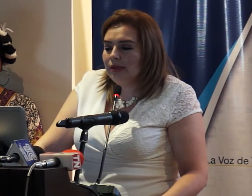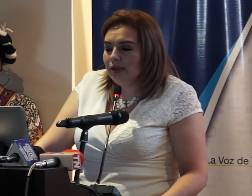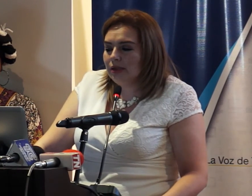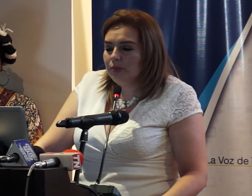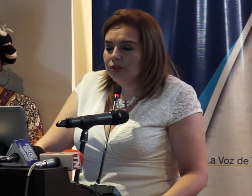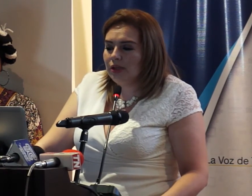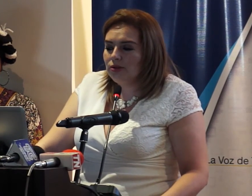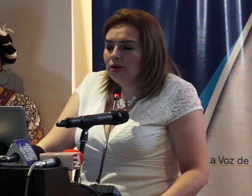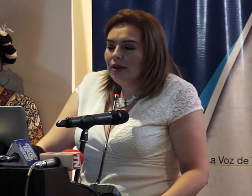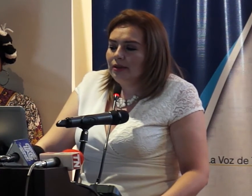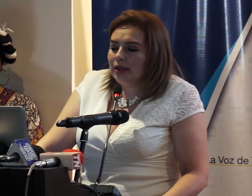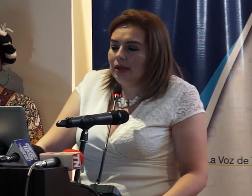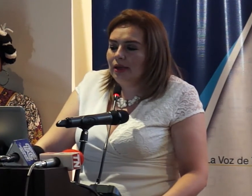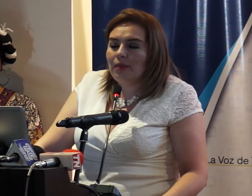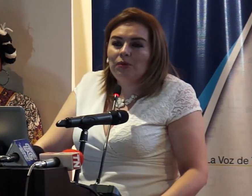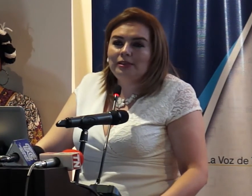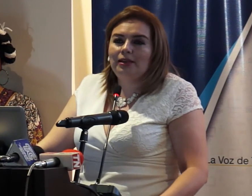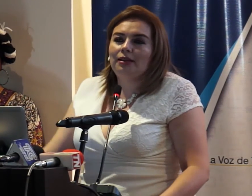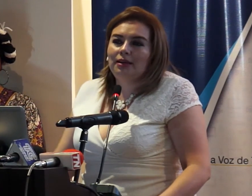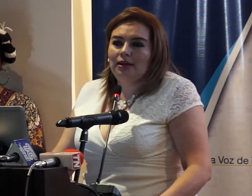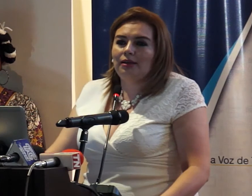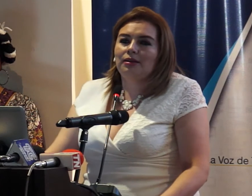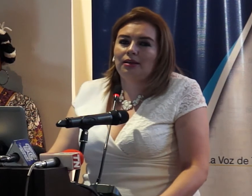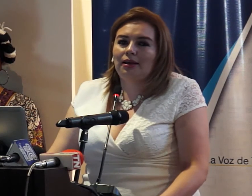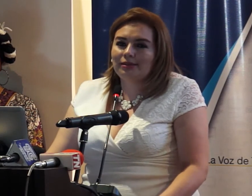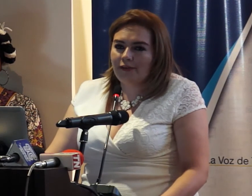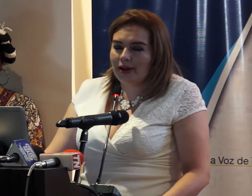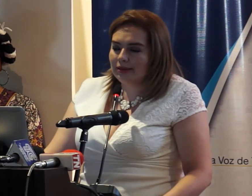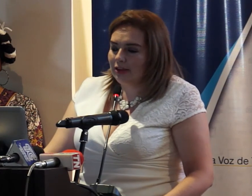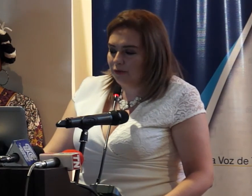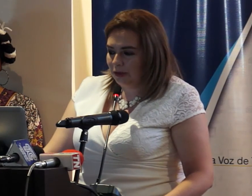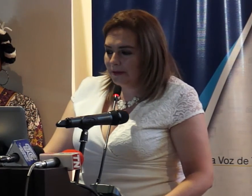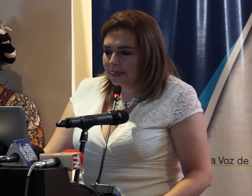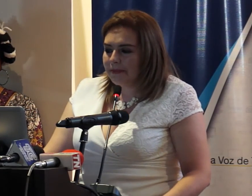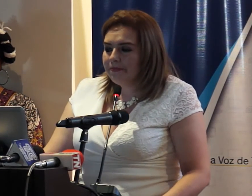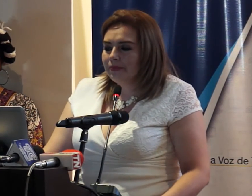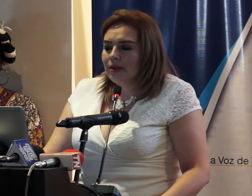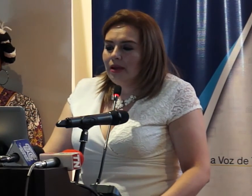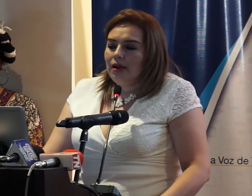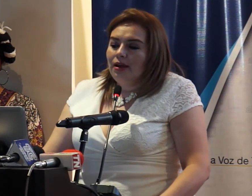.63% de la publicidad que en esta franja se difunde